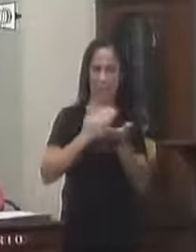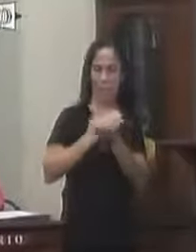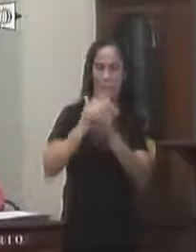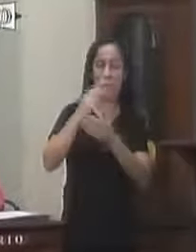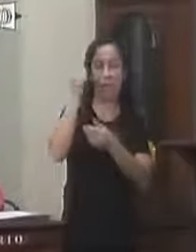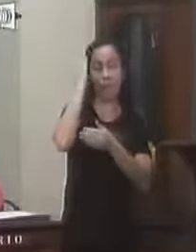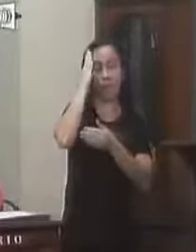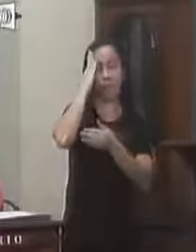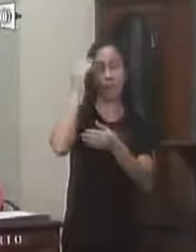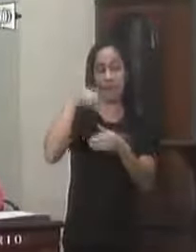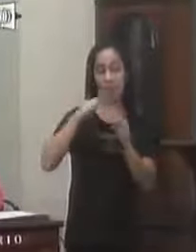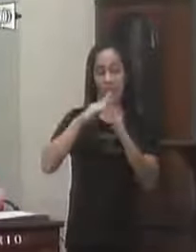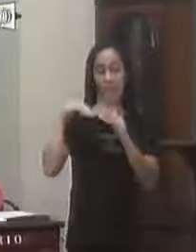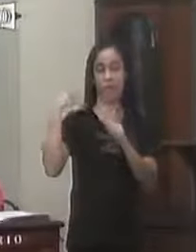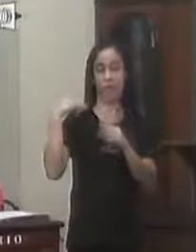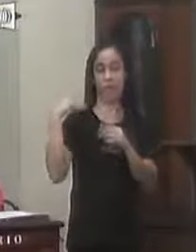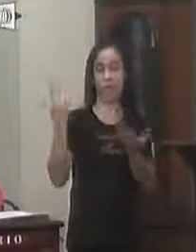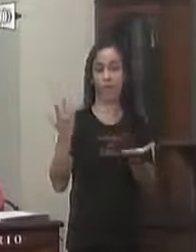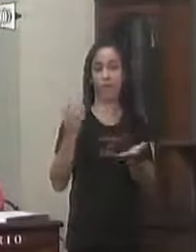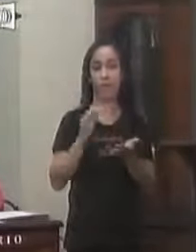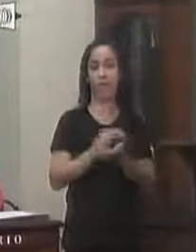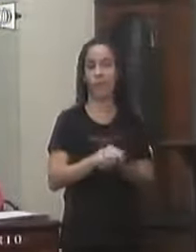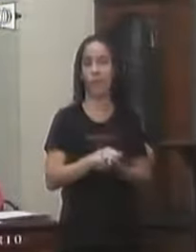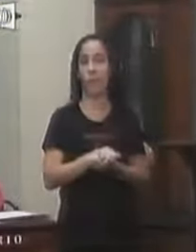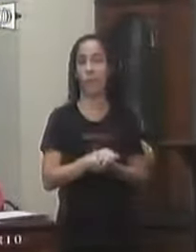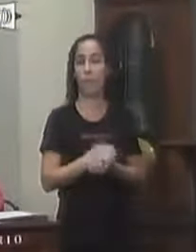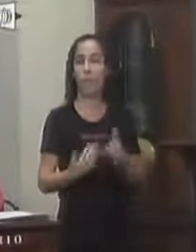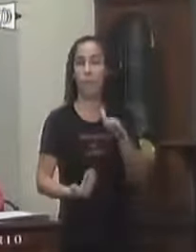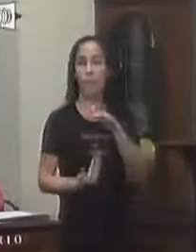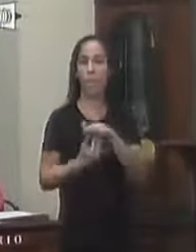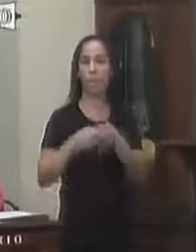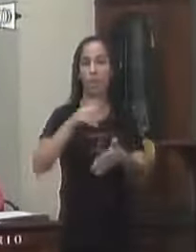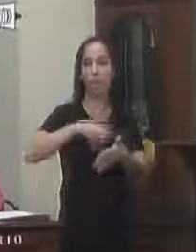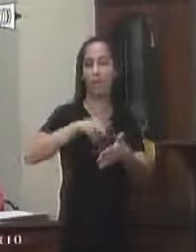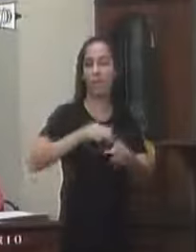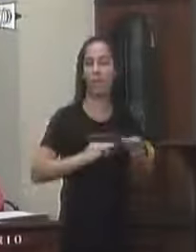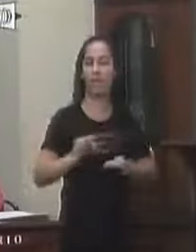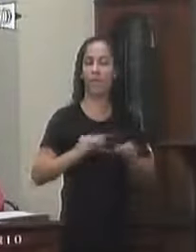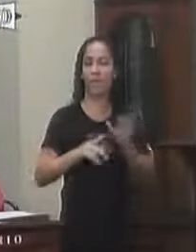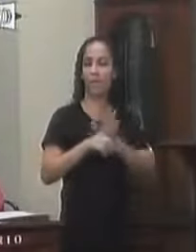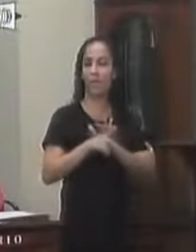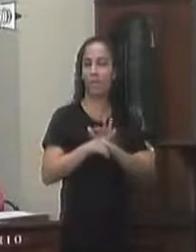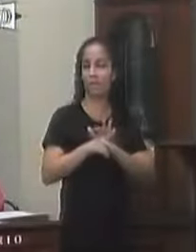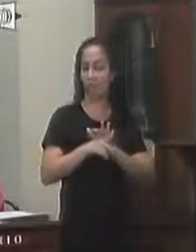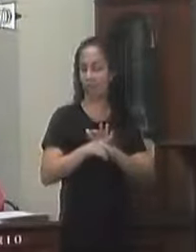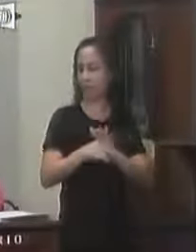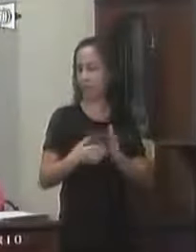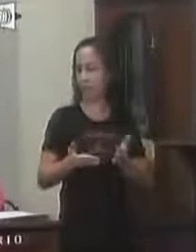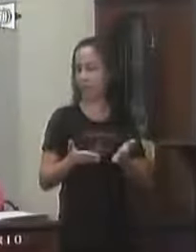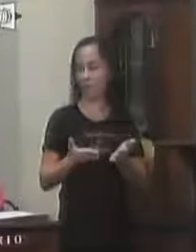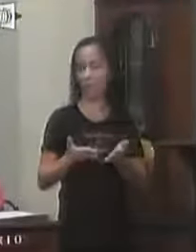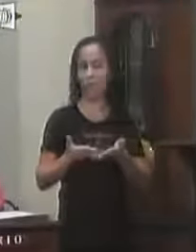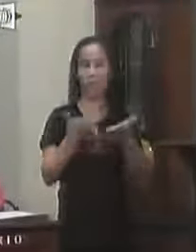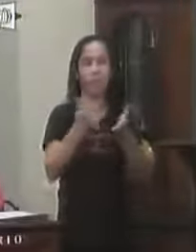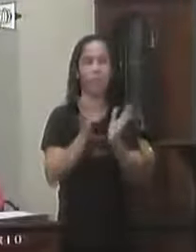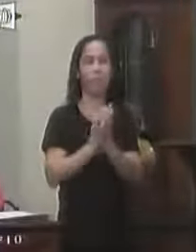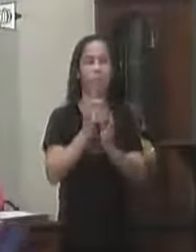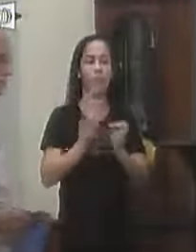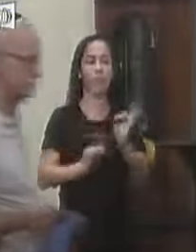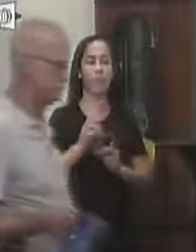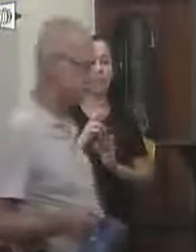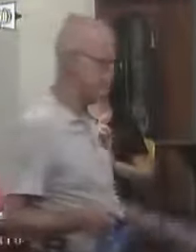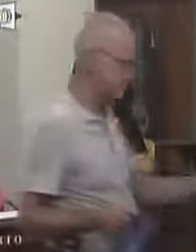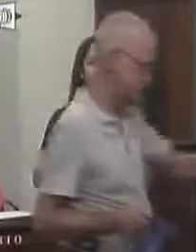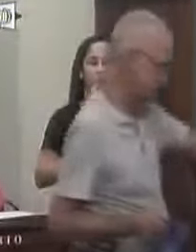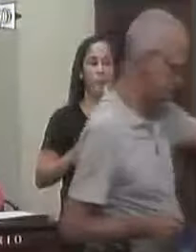competência comum Dessa casa legislativa Por fim, analisando O projeto de lei ordinária Enviada a esta comissão Permanente de justiça e redação O presidente de